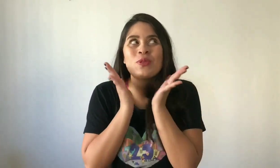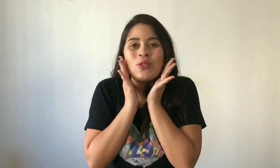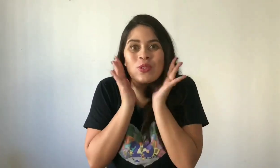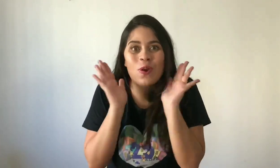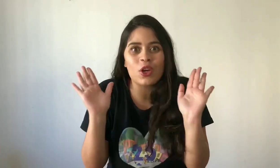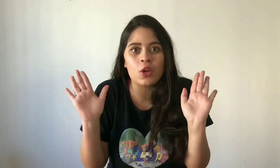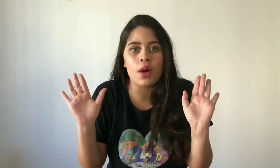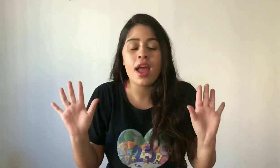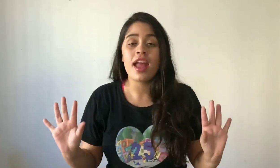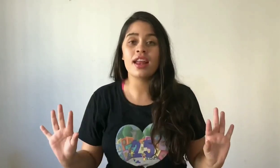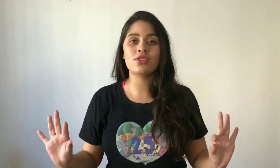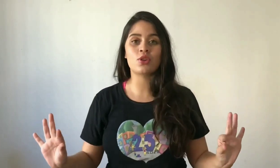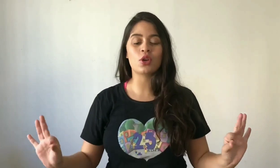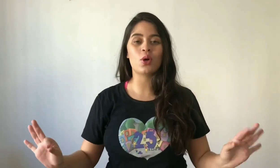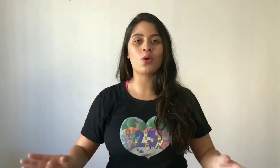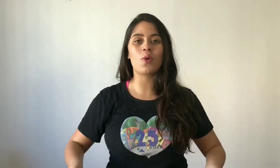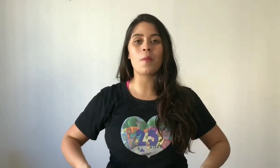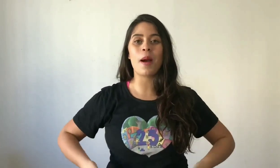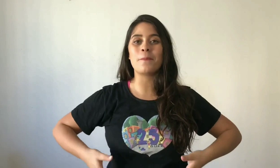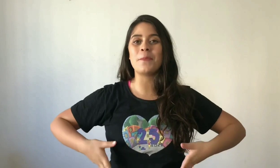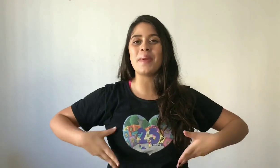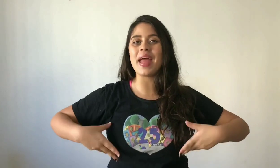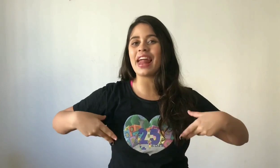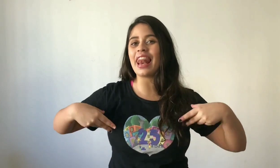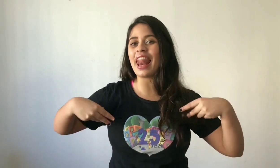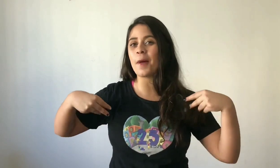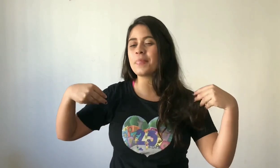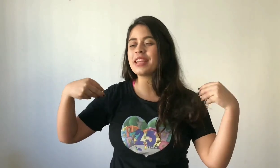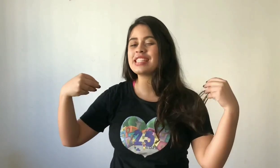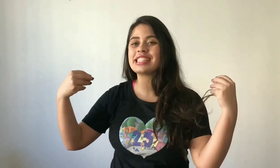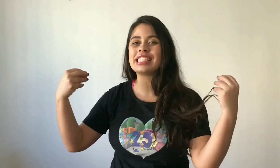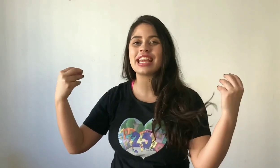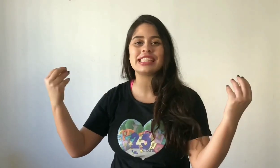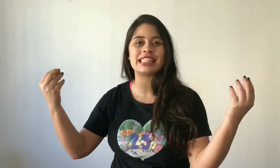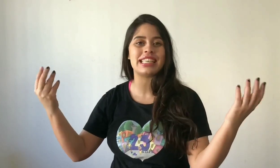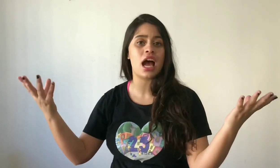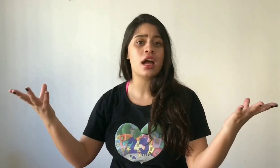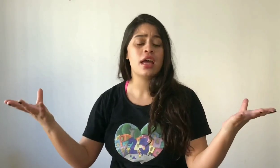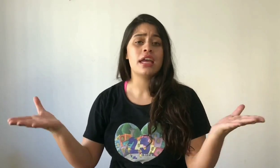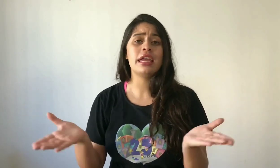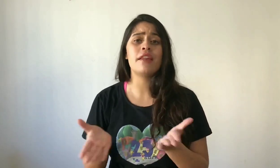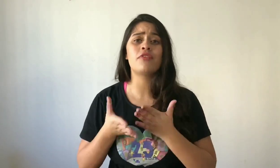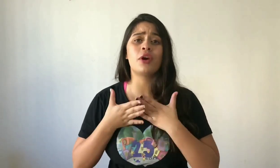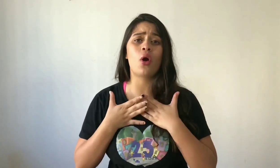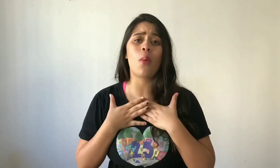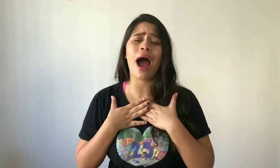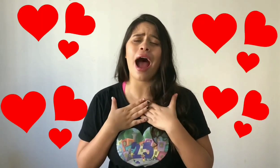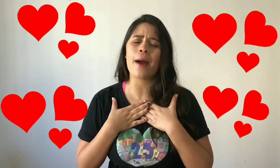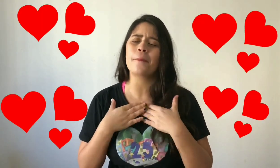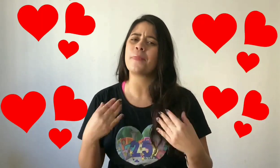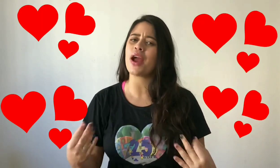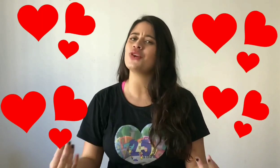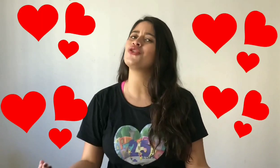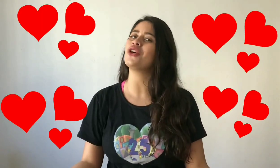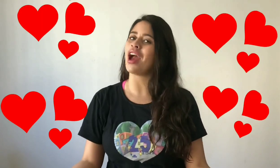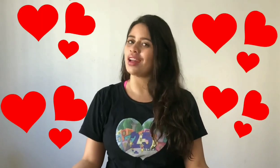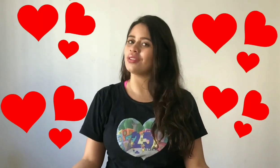sonho. Ele sonhou com uma bela princesa e ele ficou apaixonado.